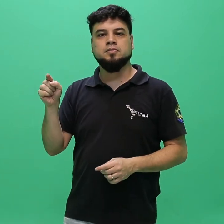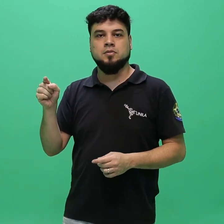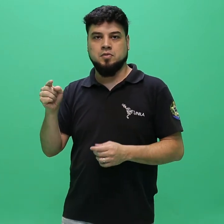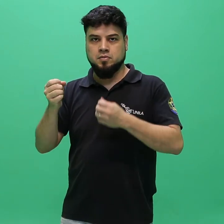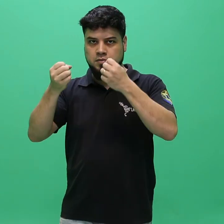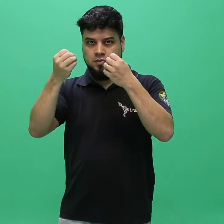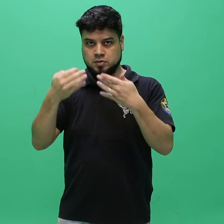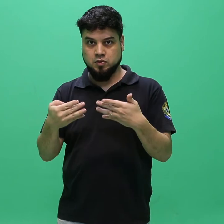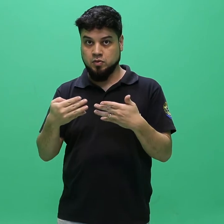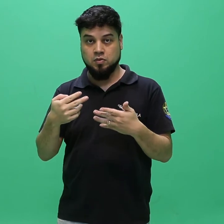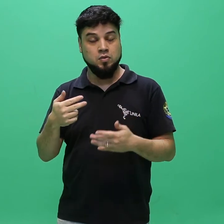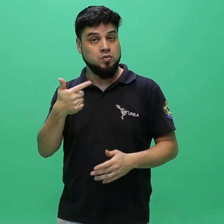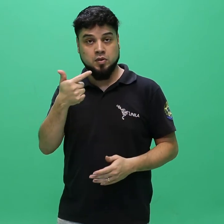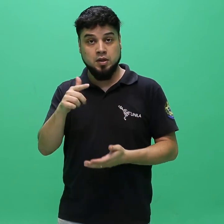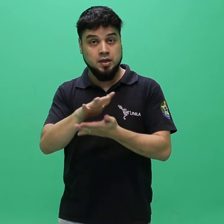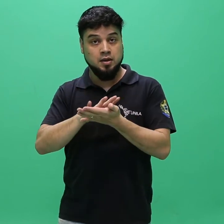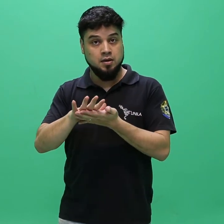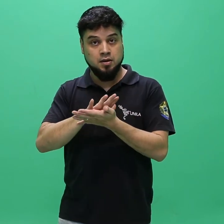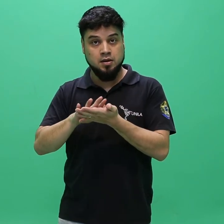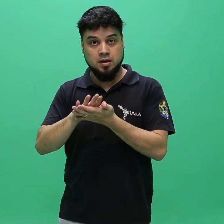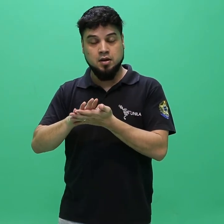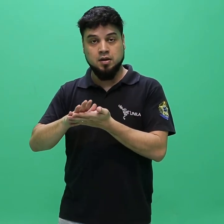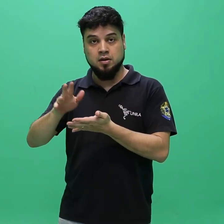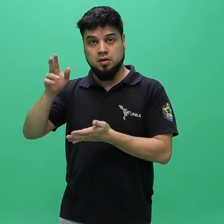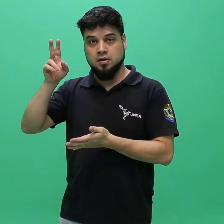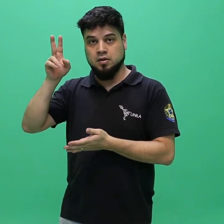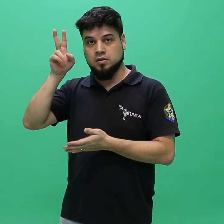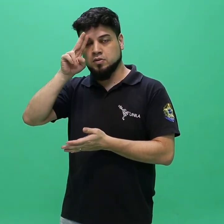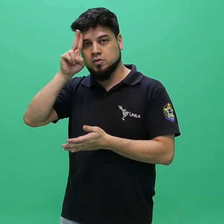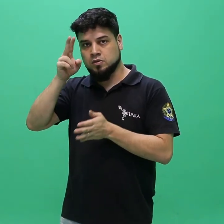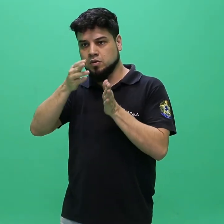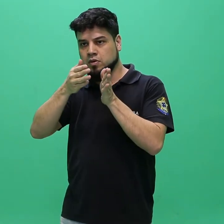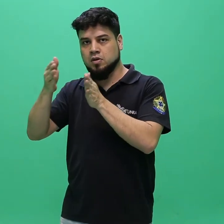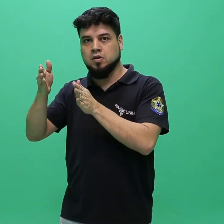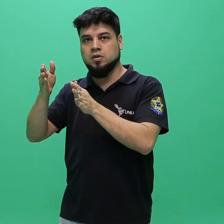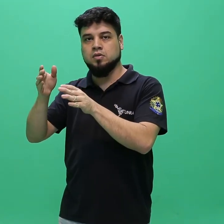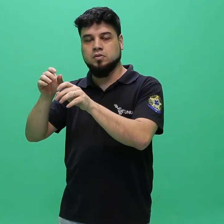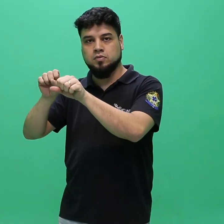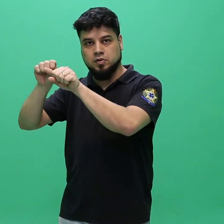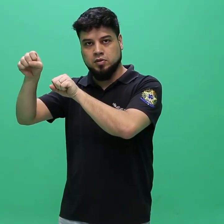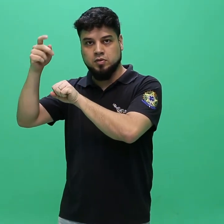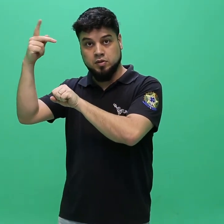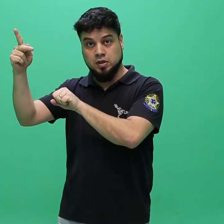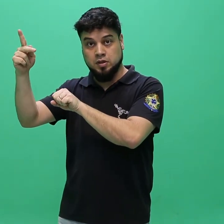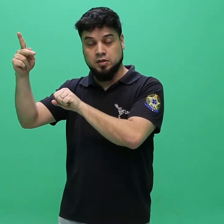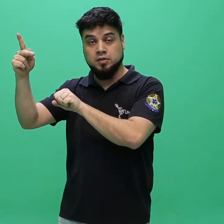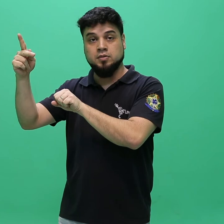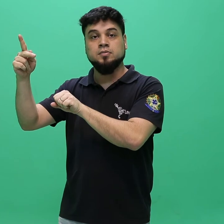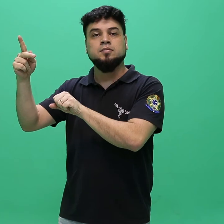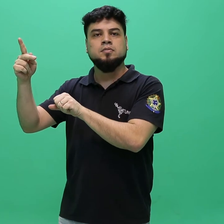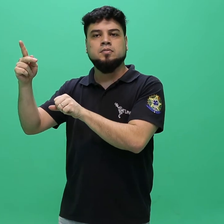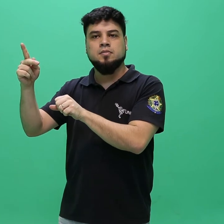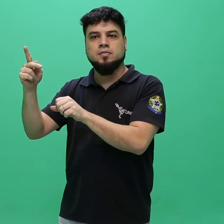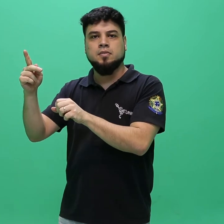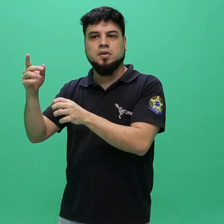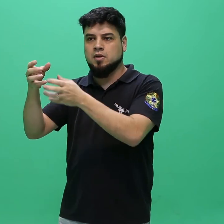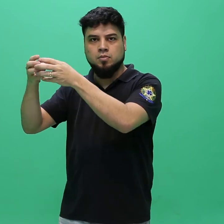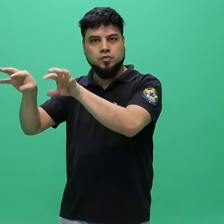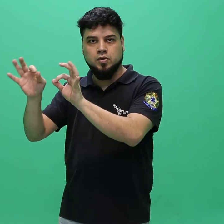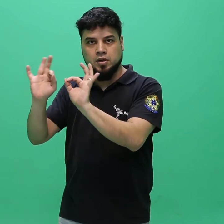não possuir reprovação no histórico escolar de graduação, como um dos critérios de seleção, qualquer